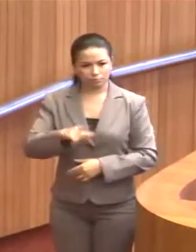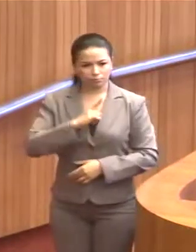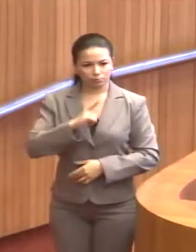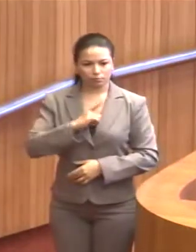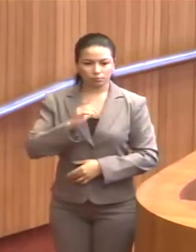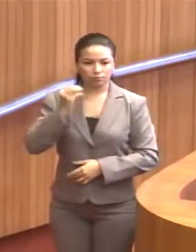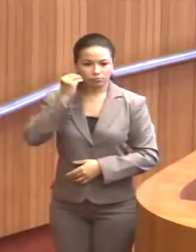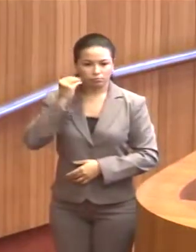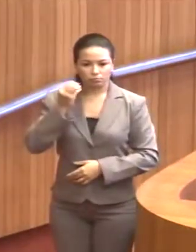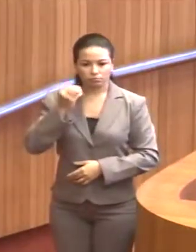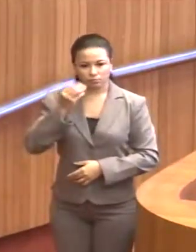acompanhado. Muito obrigada.